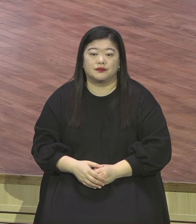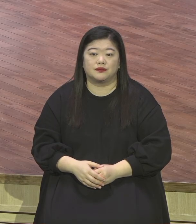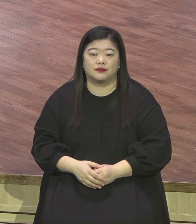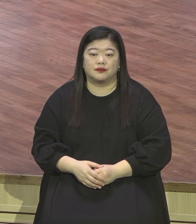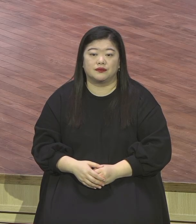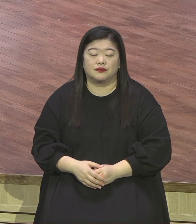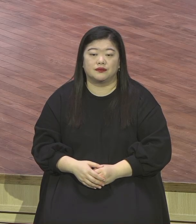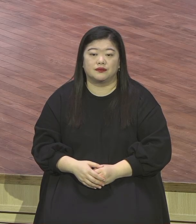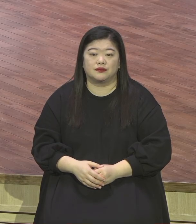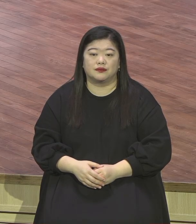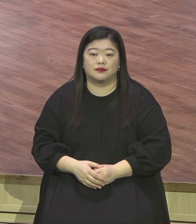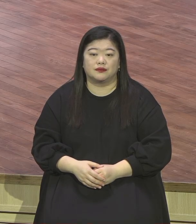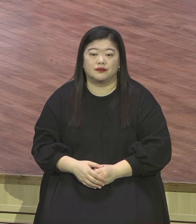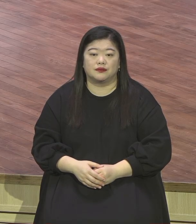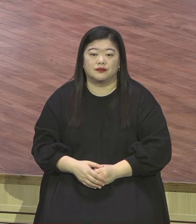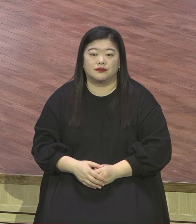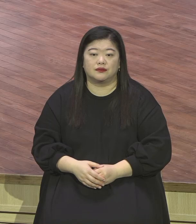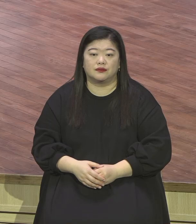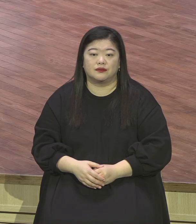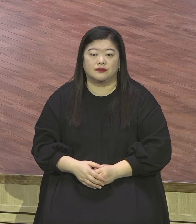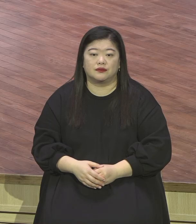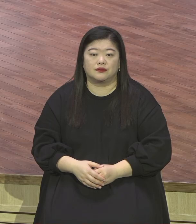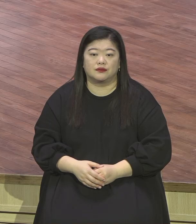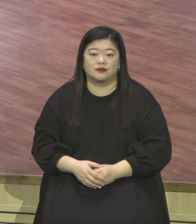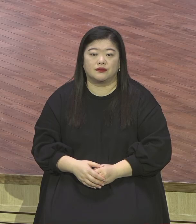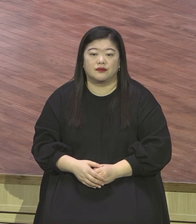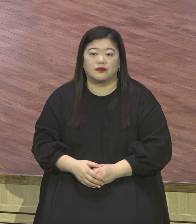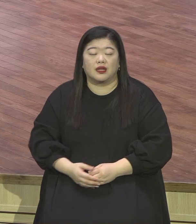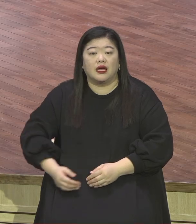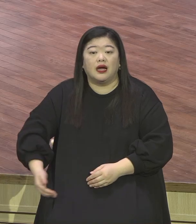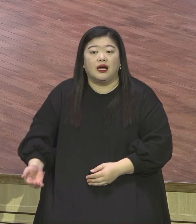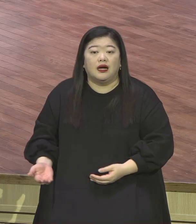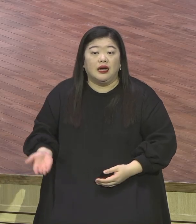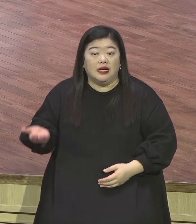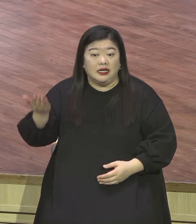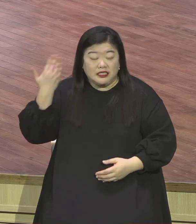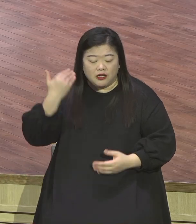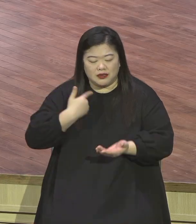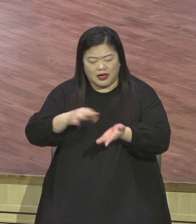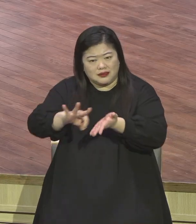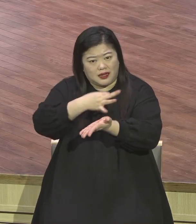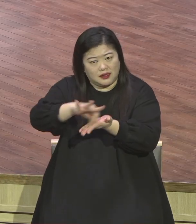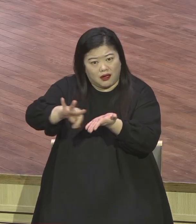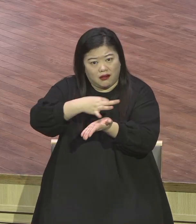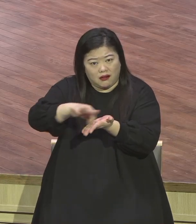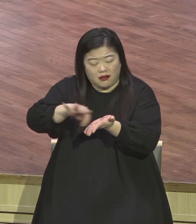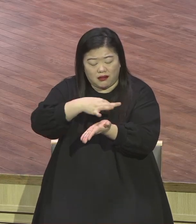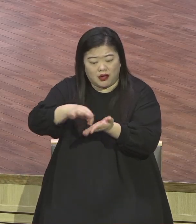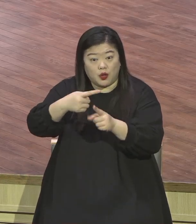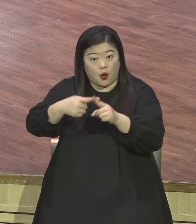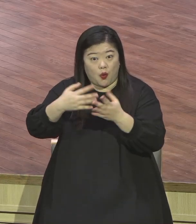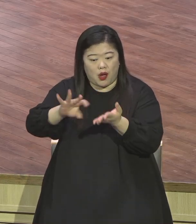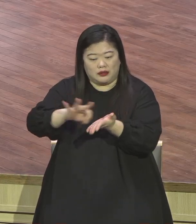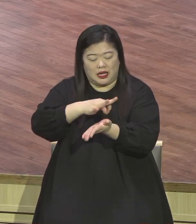때렸어요 2억 4천을 48점 예산 때렸어요 그 당시에 당의장 목사님 아니 이러면 되겠습니까 하나님이 하실 것입니다